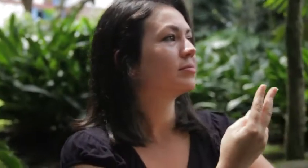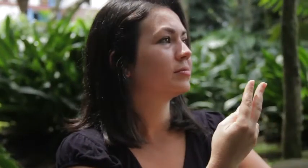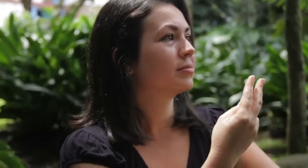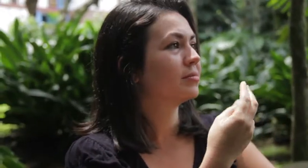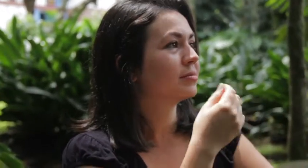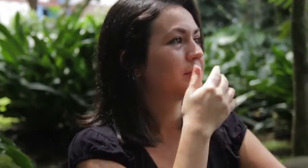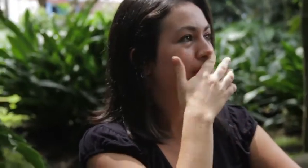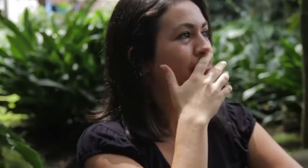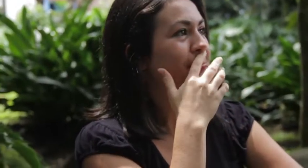Mejor que yo haga la voz